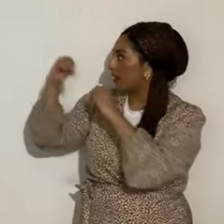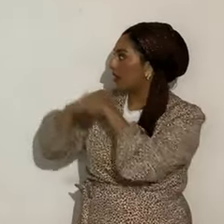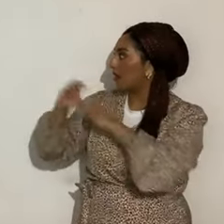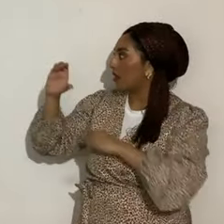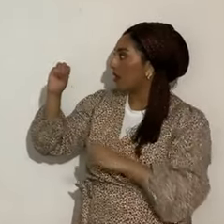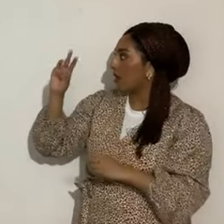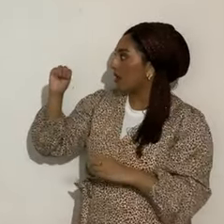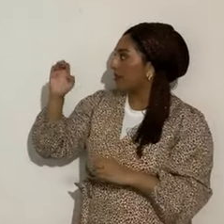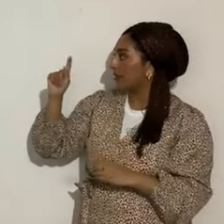rojo,